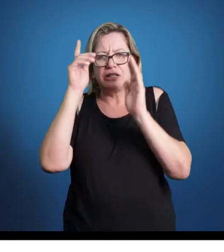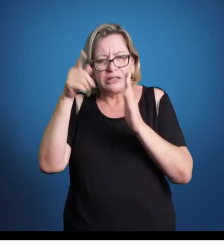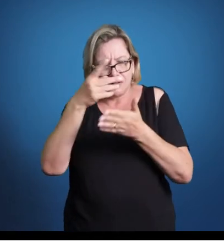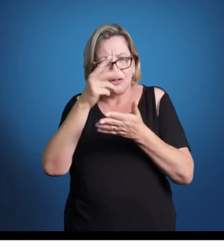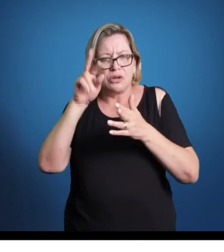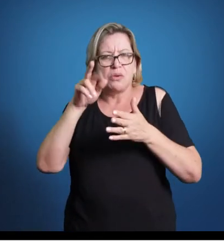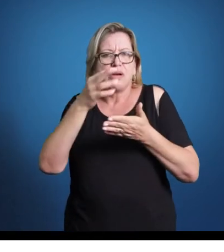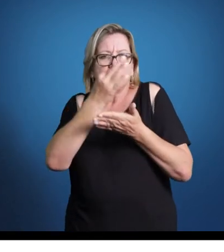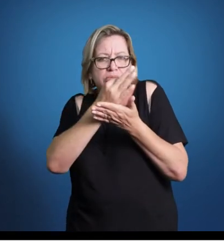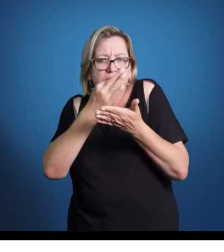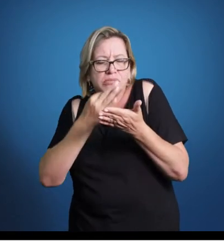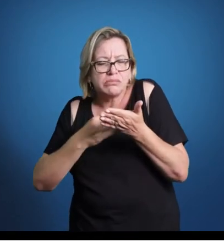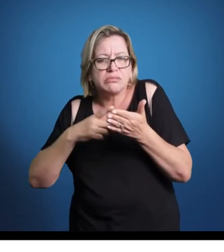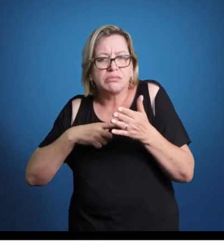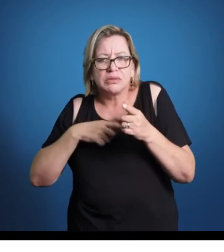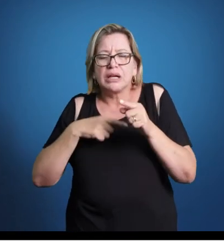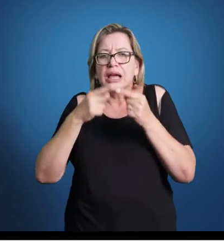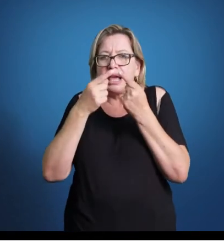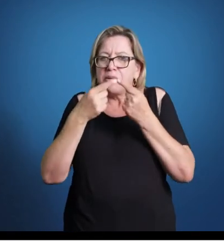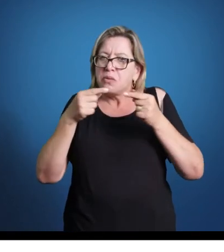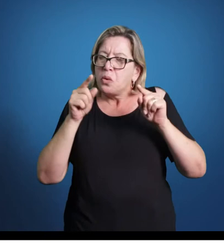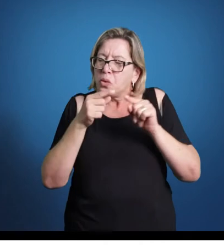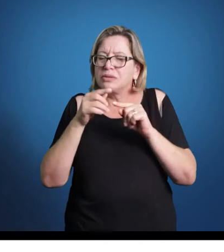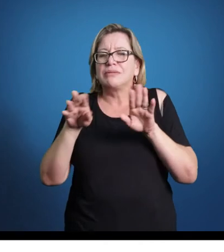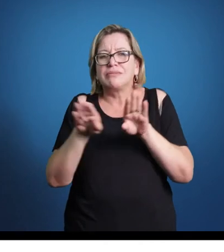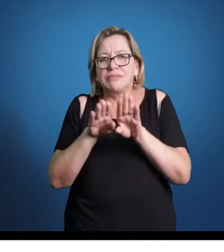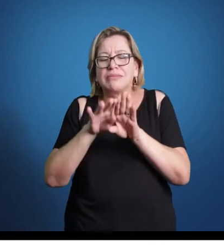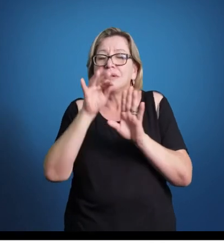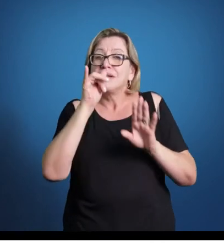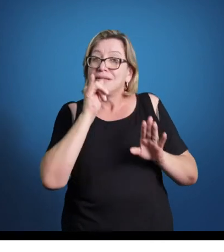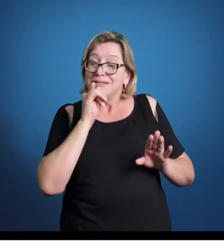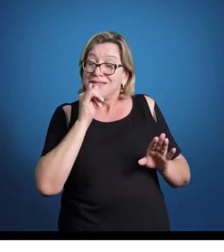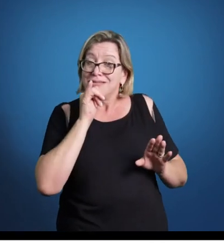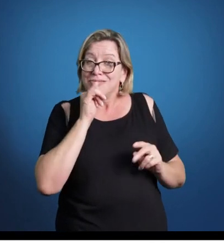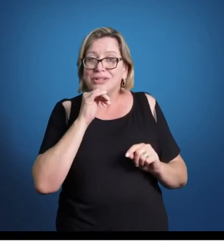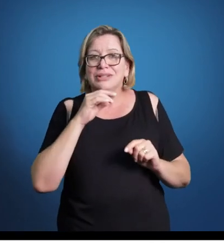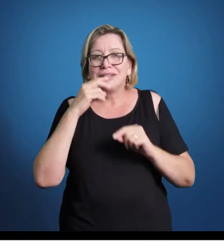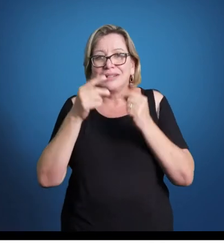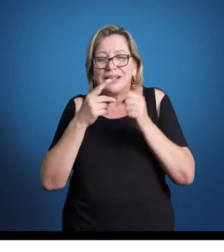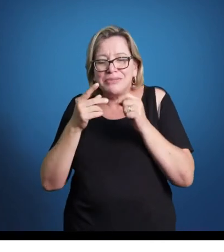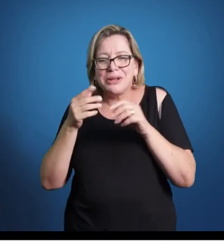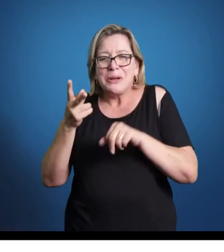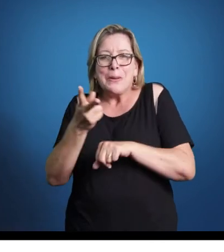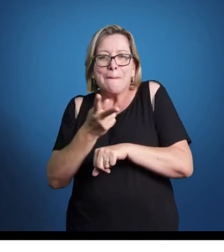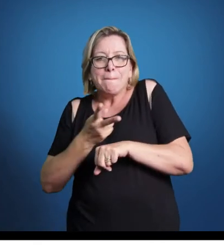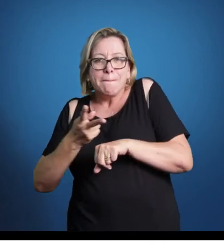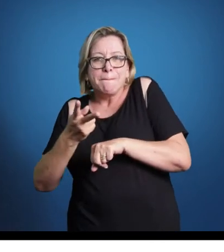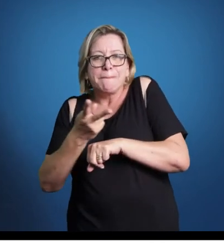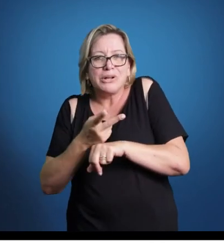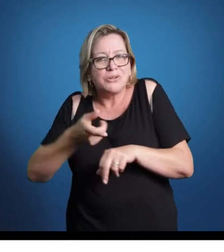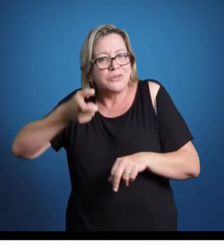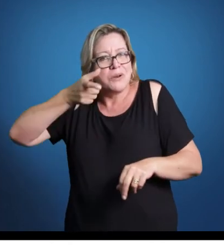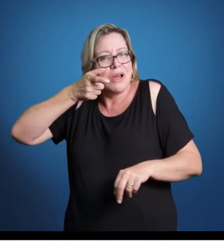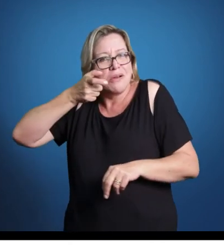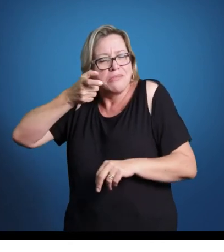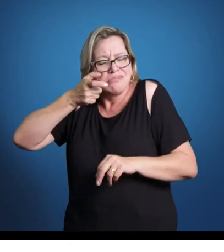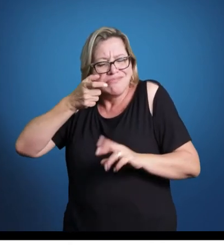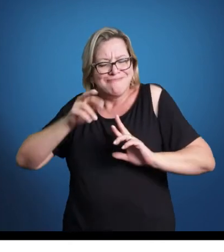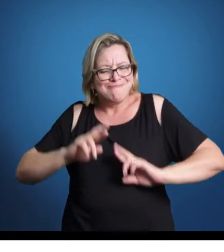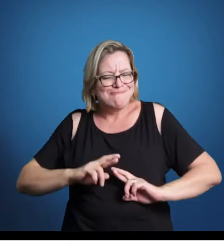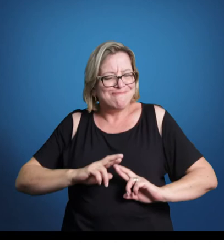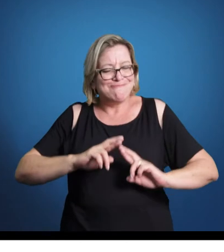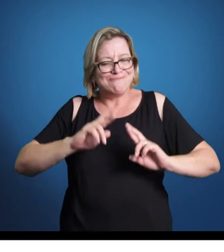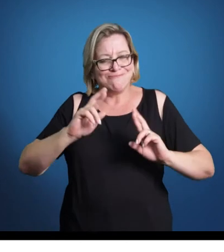textos, os materiais e os exemplos colocados, e buscar especificamente observar as diferenças.